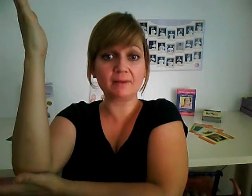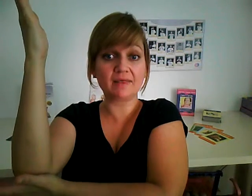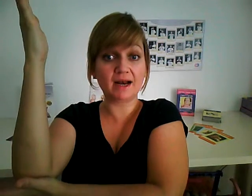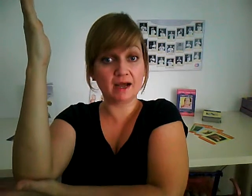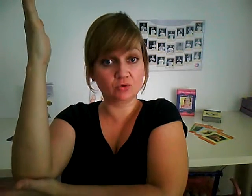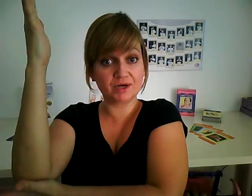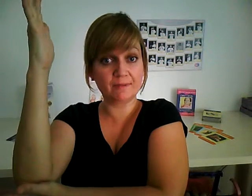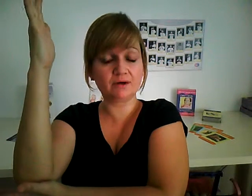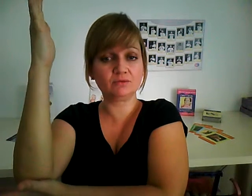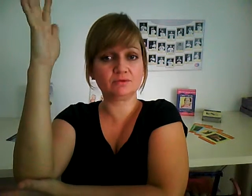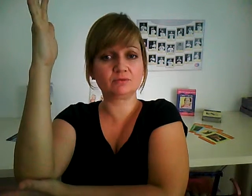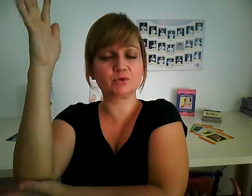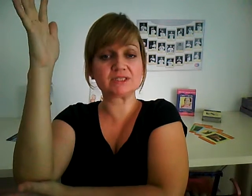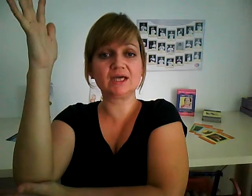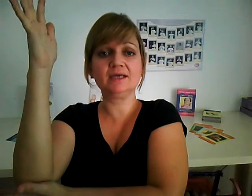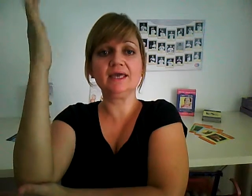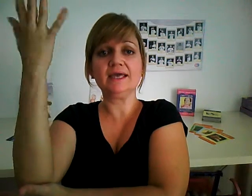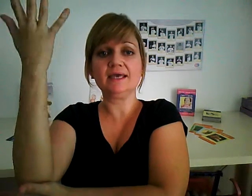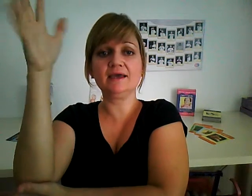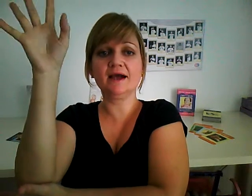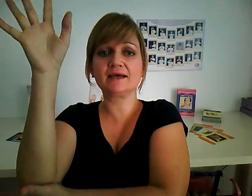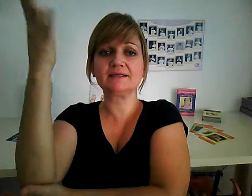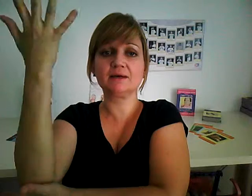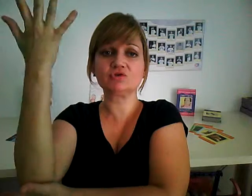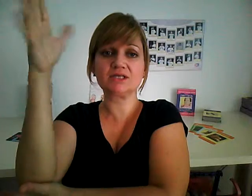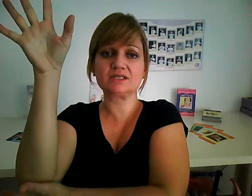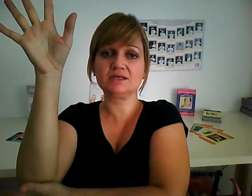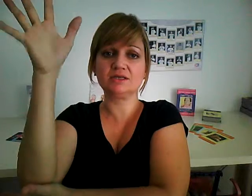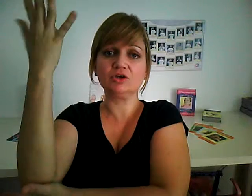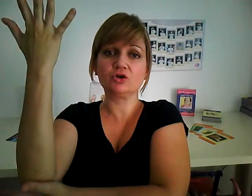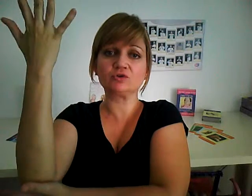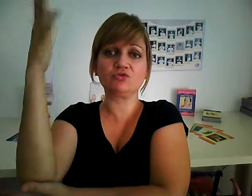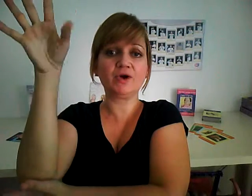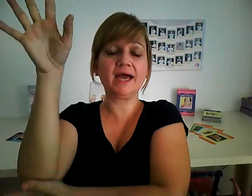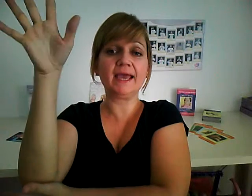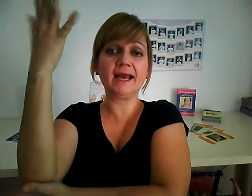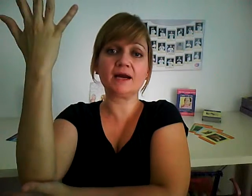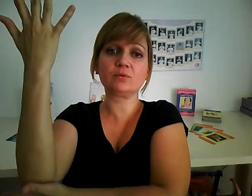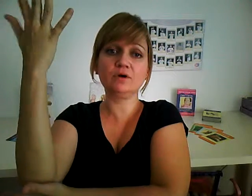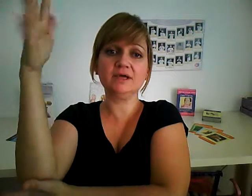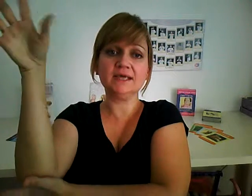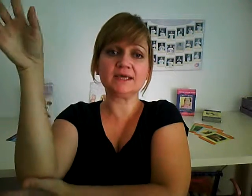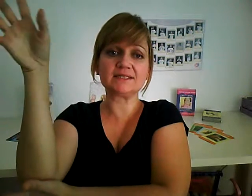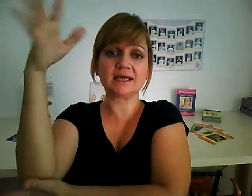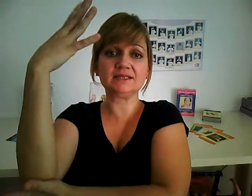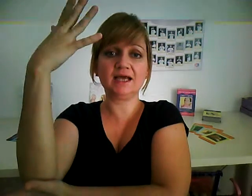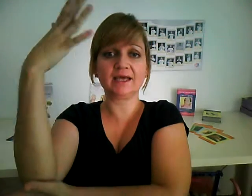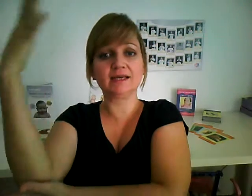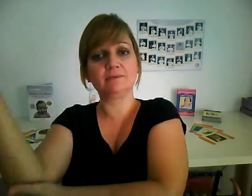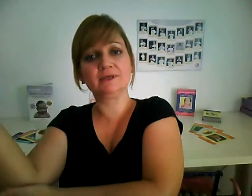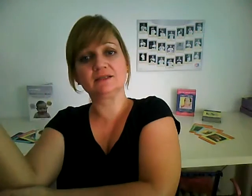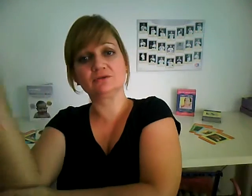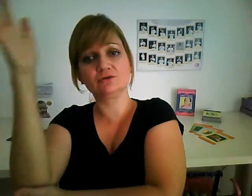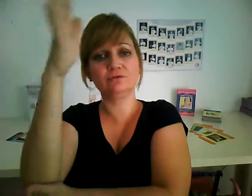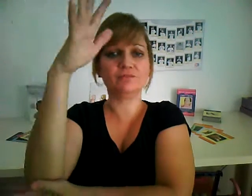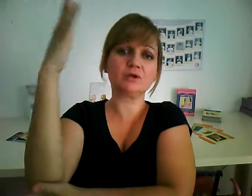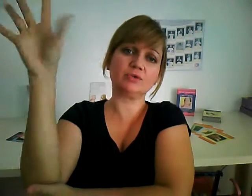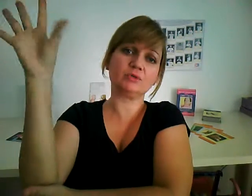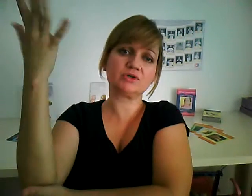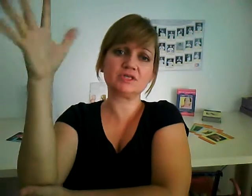palma de la otra mano, la puesta, y agitamos así como si fuera el árbol que se agita en el viento, ¿no? Bueno, pues